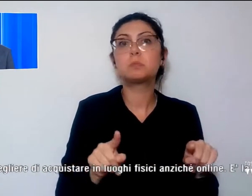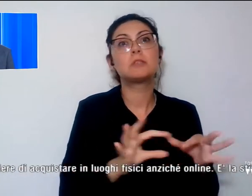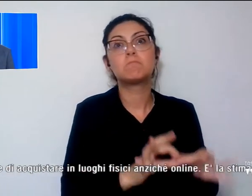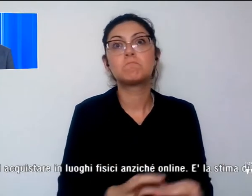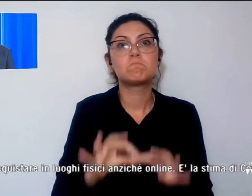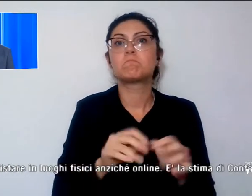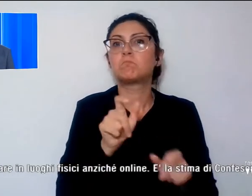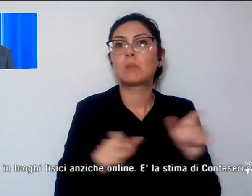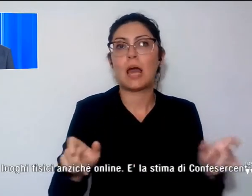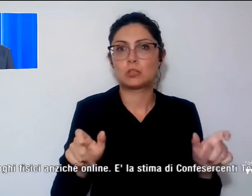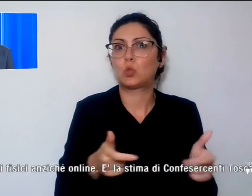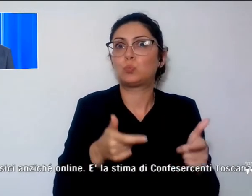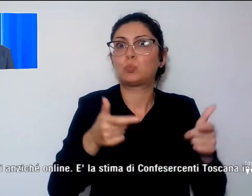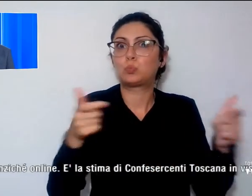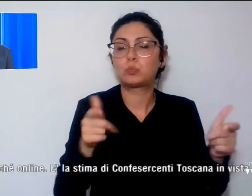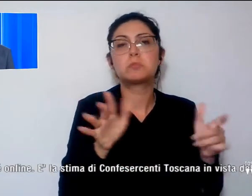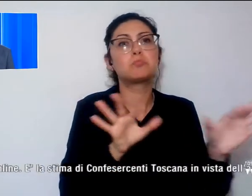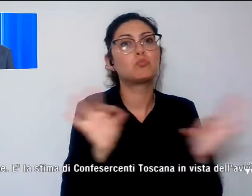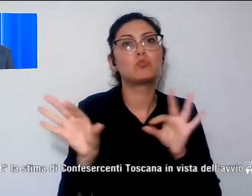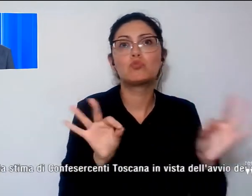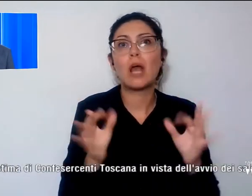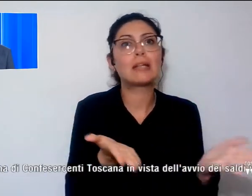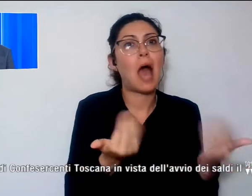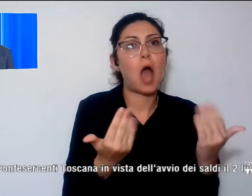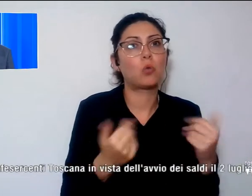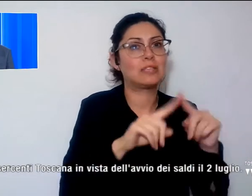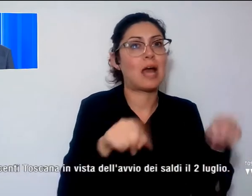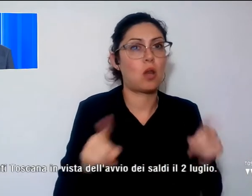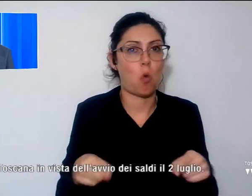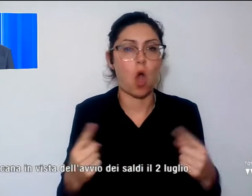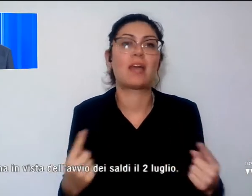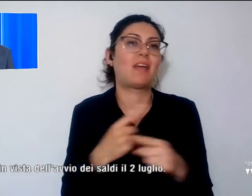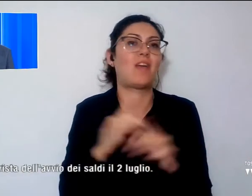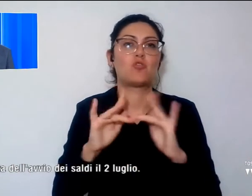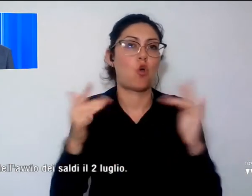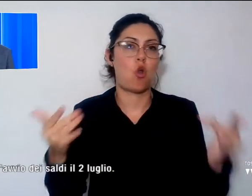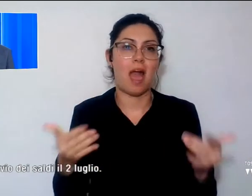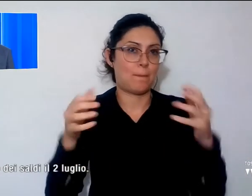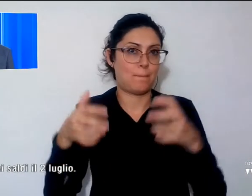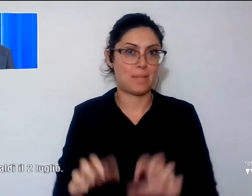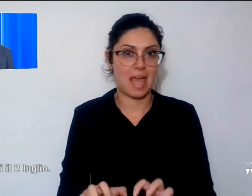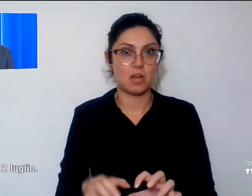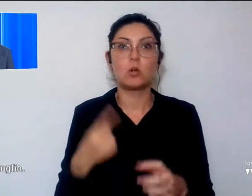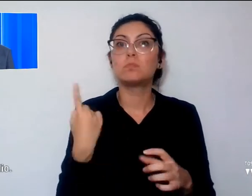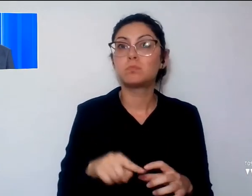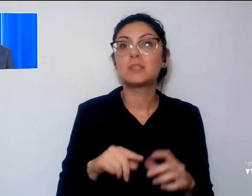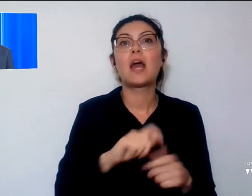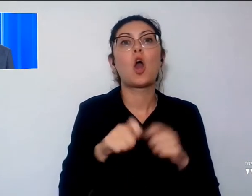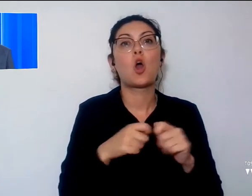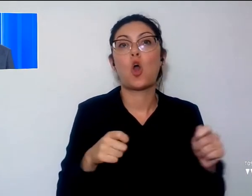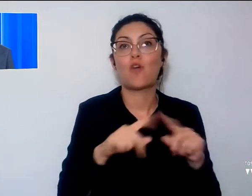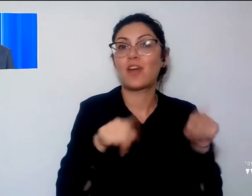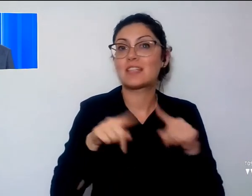a scegliere di acquistare in luoghi fisici anziché online. È la stima di Confesercenti Toscana